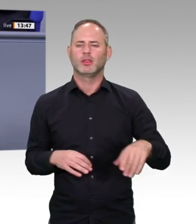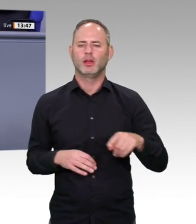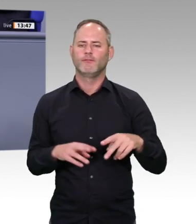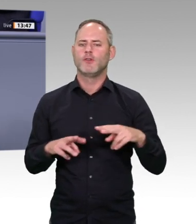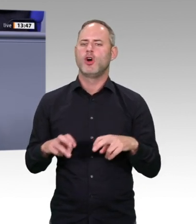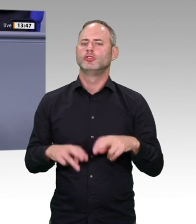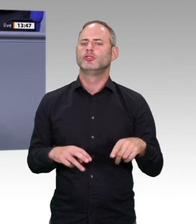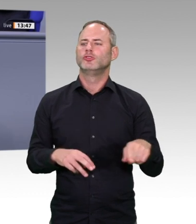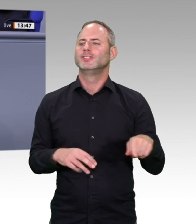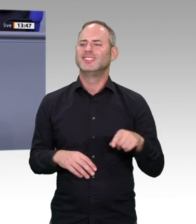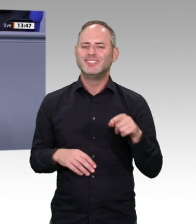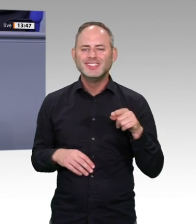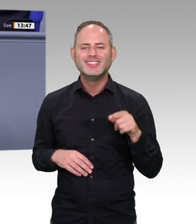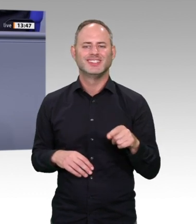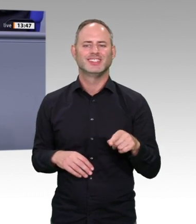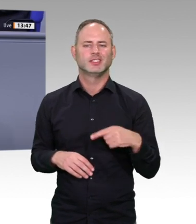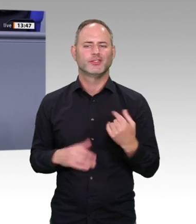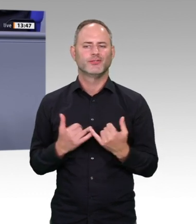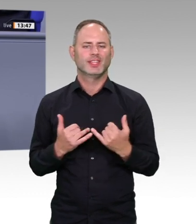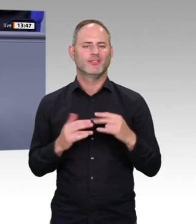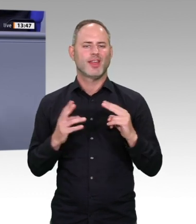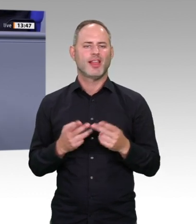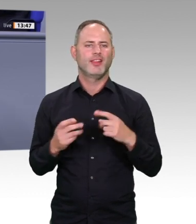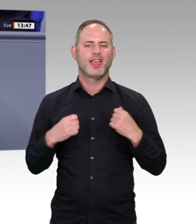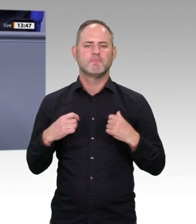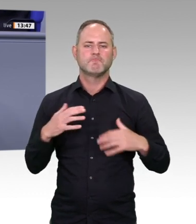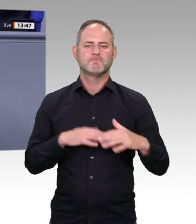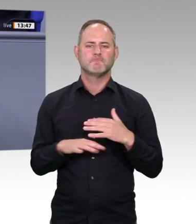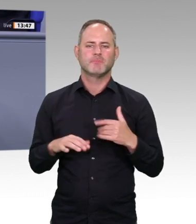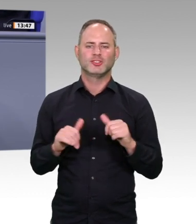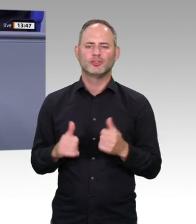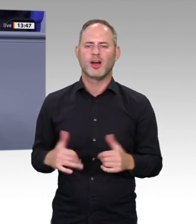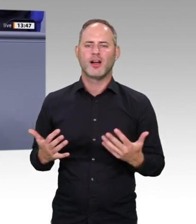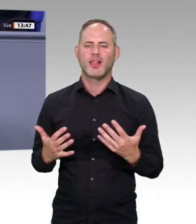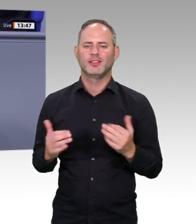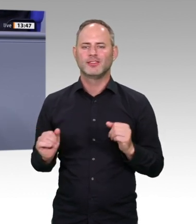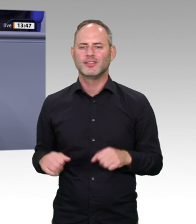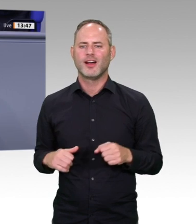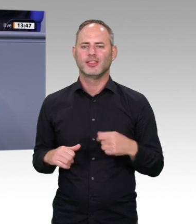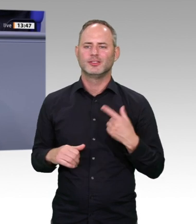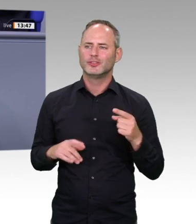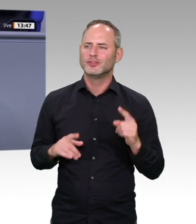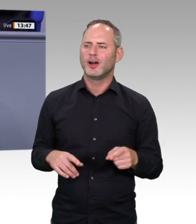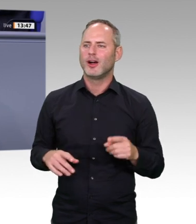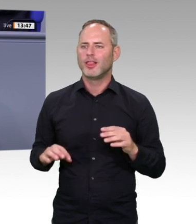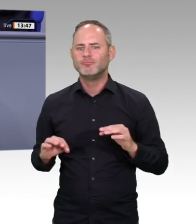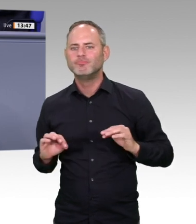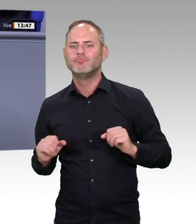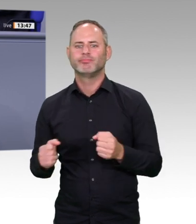Wasserstoff, Digitalisierung und künstliche Intelligenz sind Themen, die nicht nur einige wenige, sondern